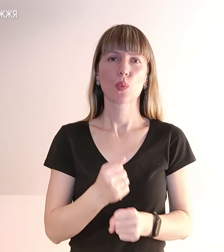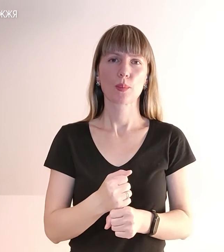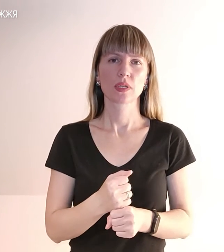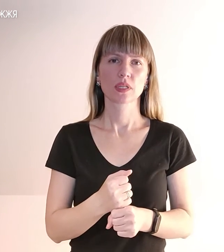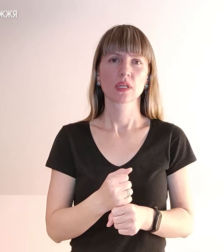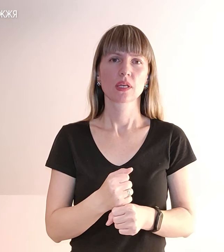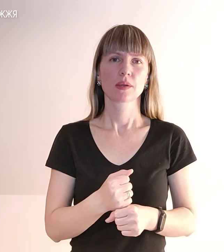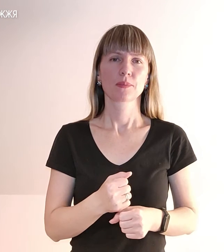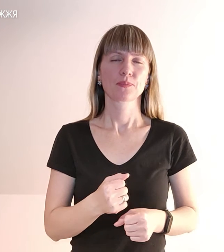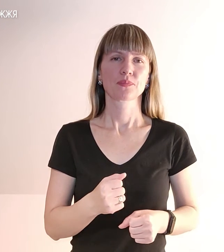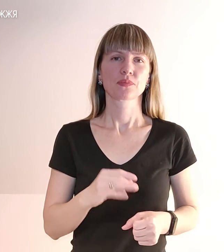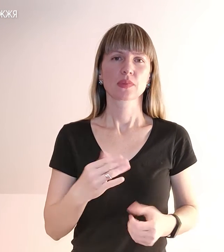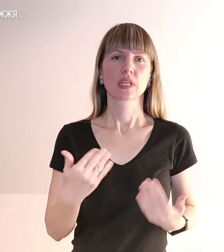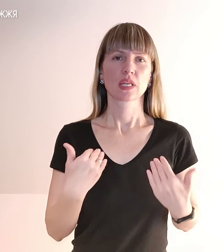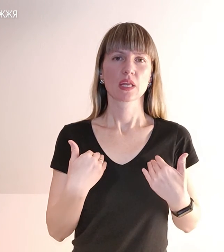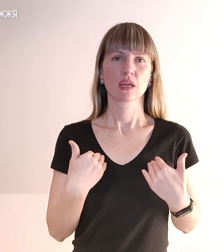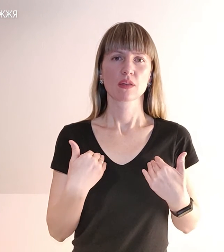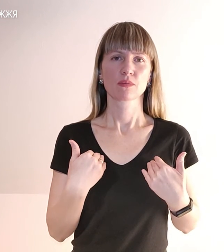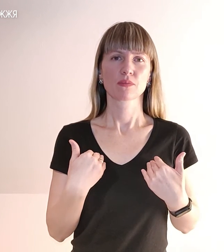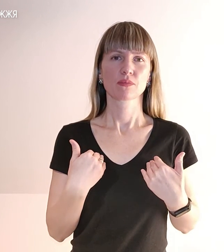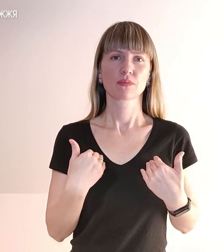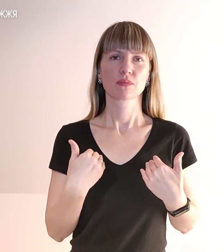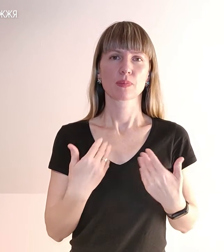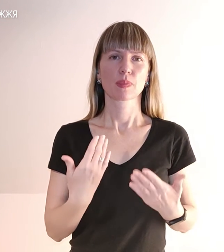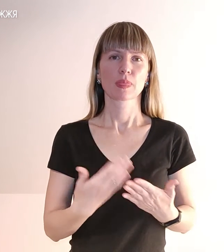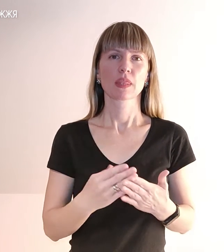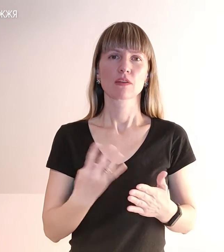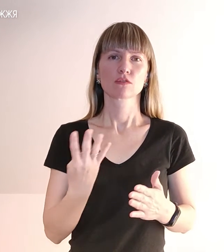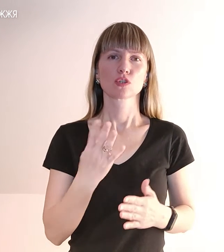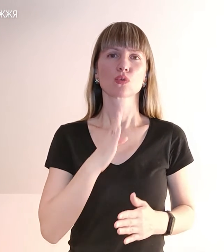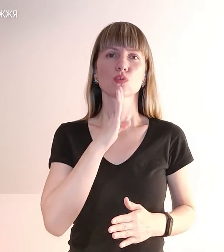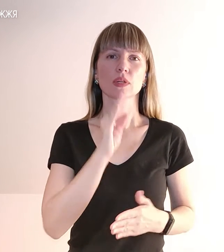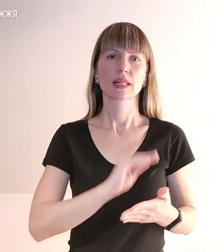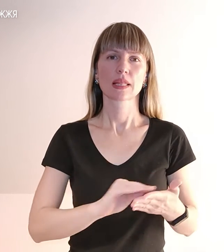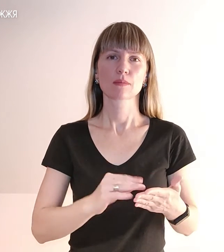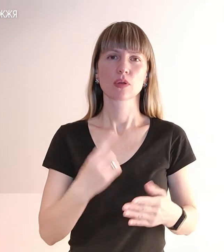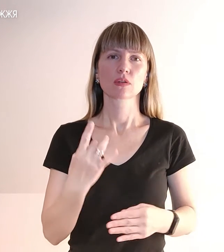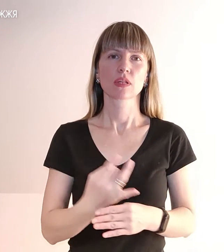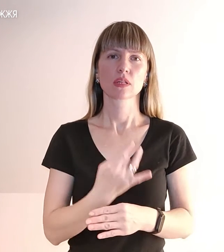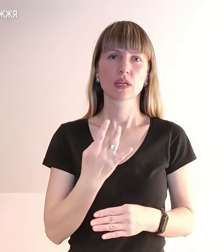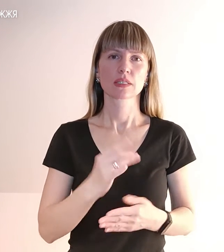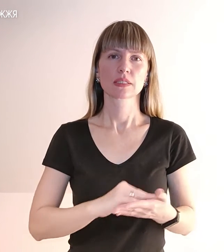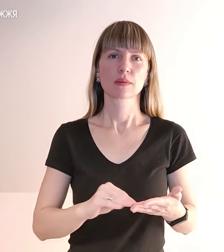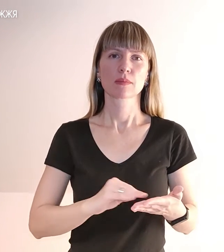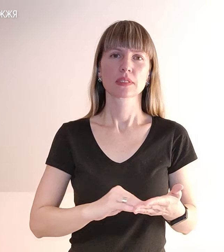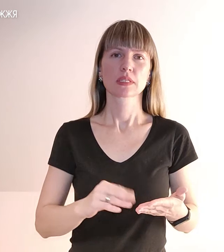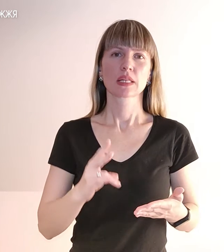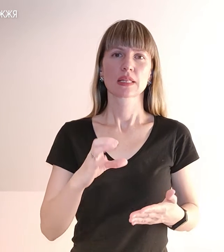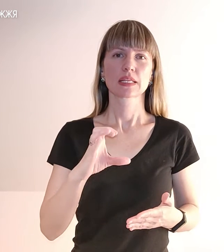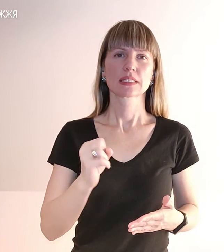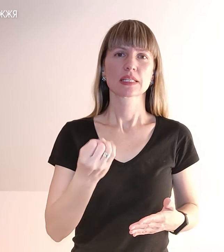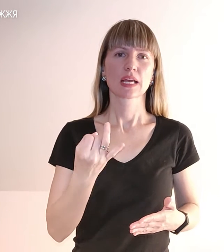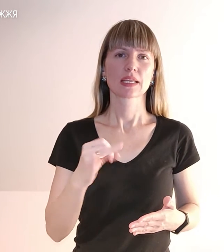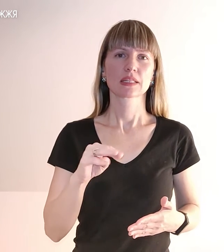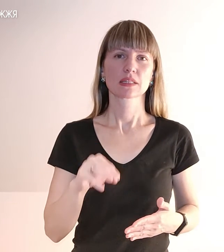я десь там у четвертій ранку щось написала, раз написала на сайт «Волонтер